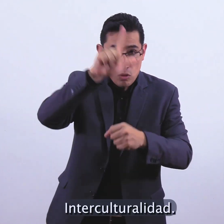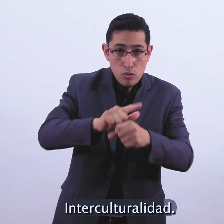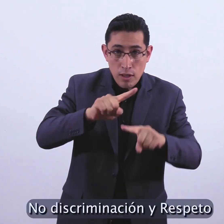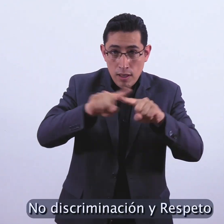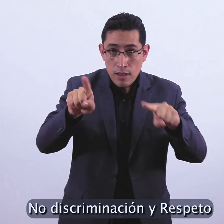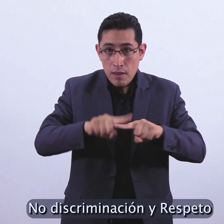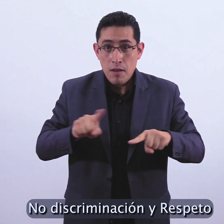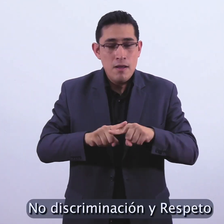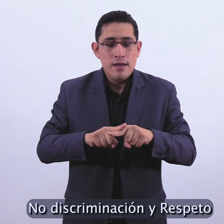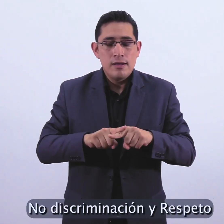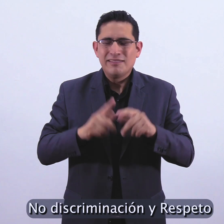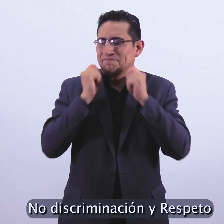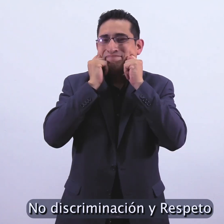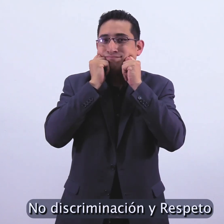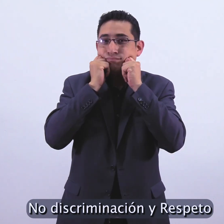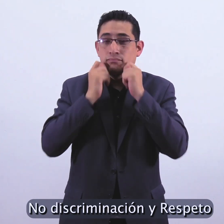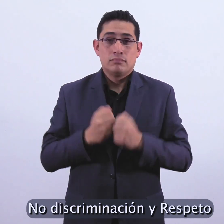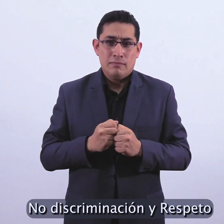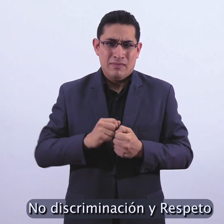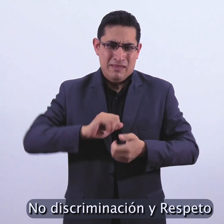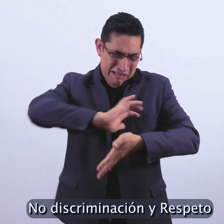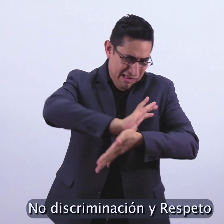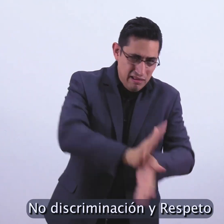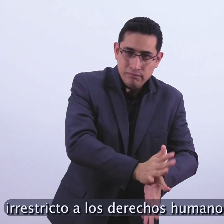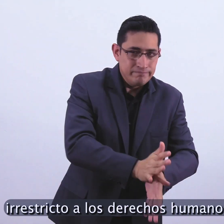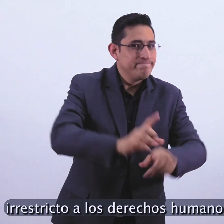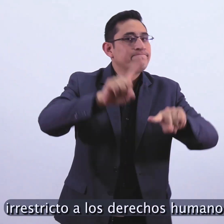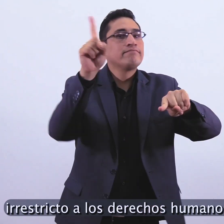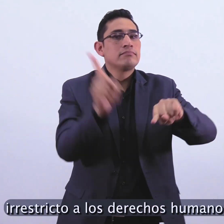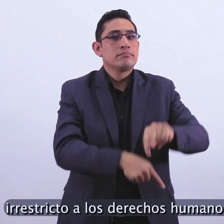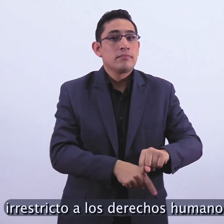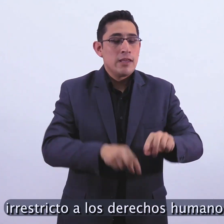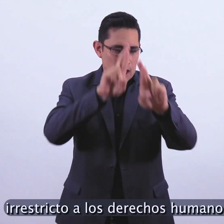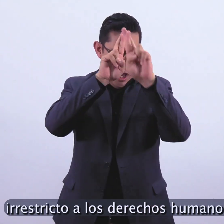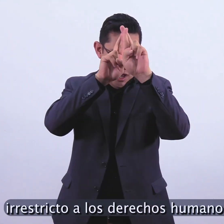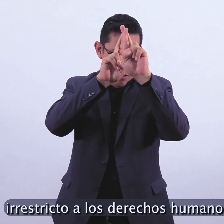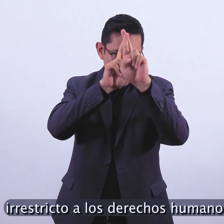No discriminación. Y respeto e irrestricto a los derechos humanos.